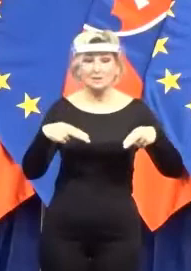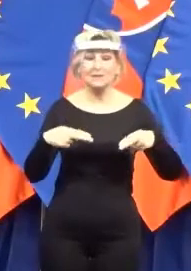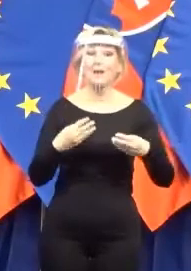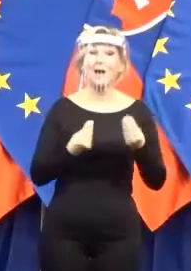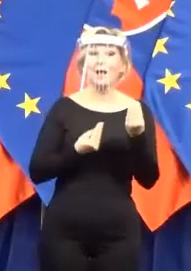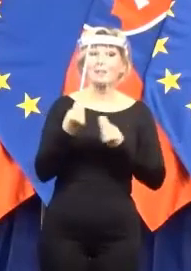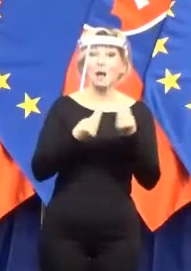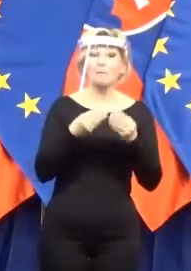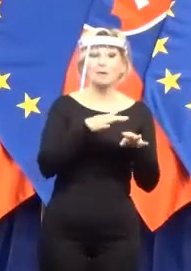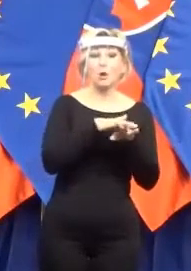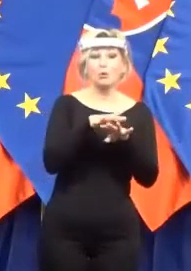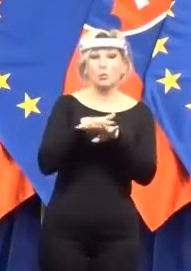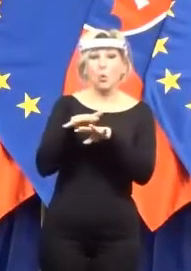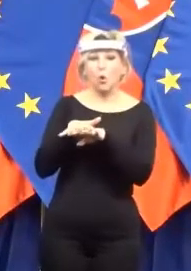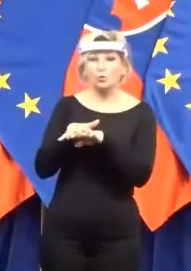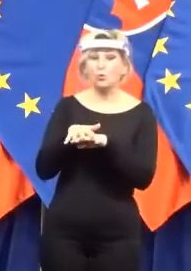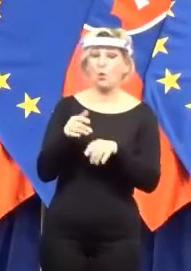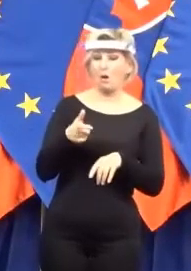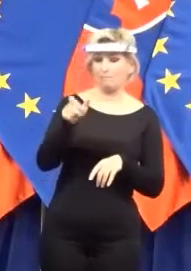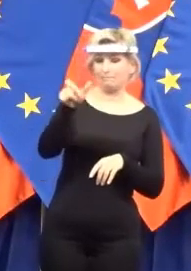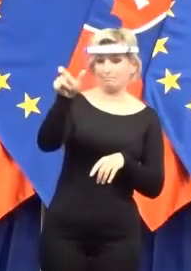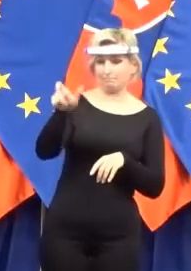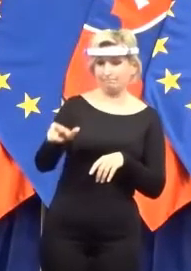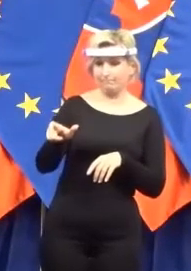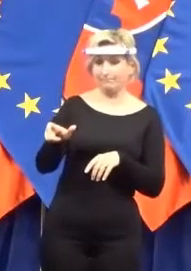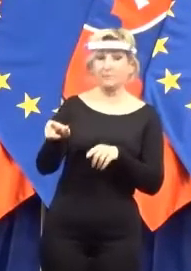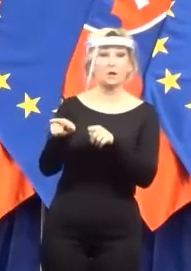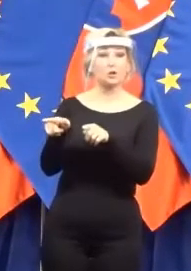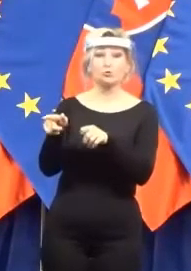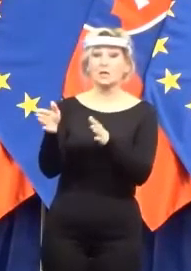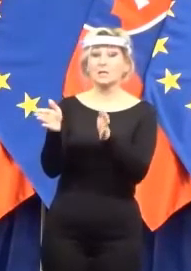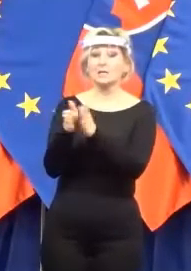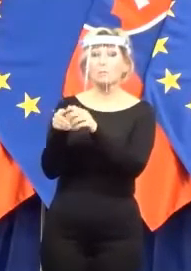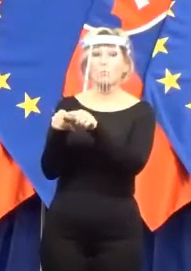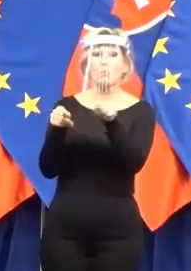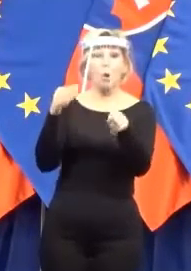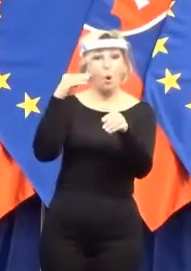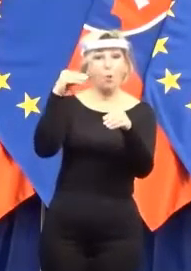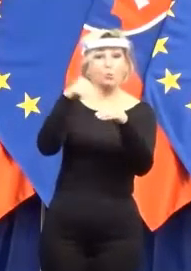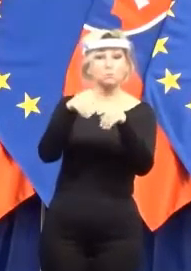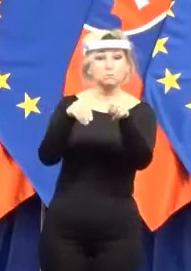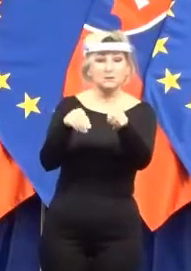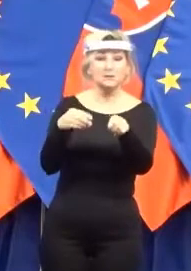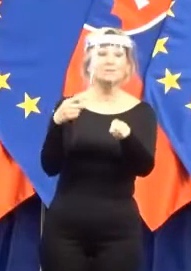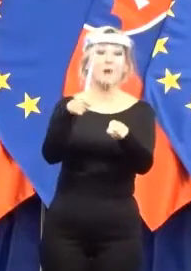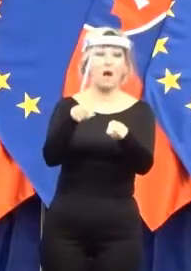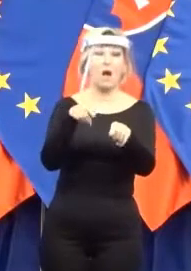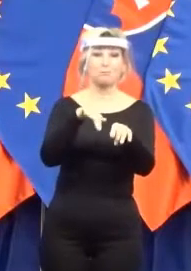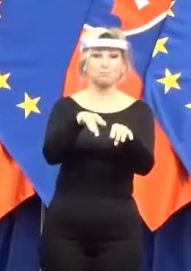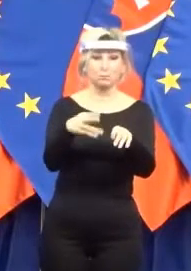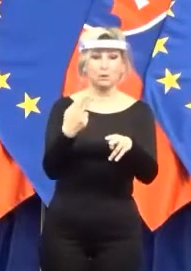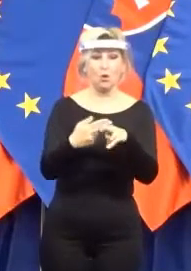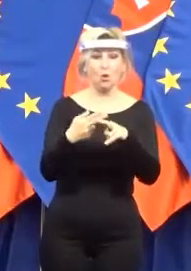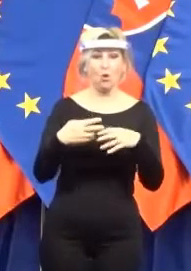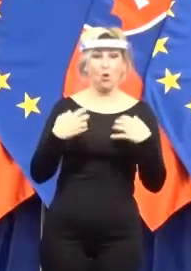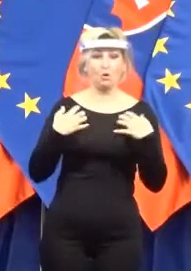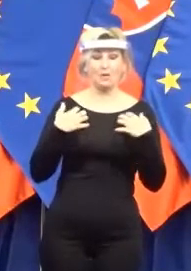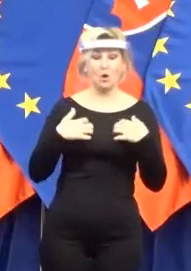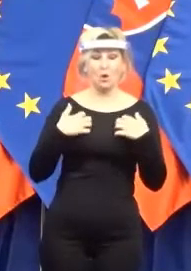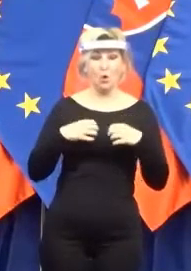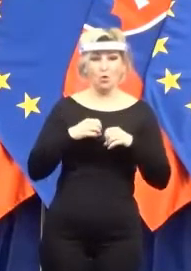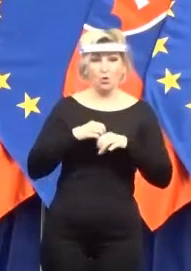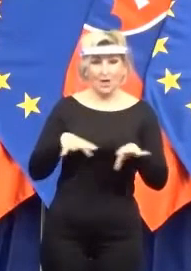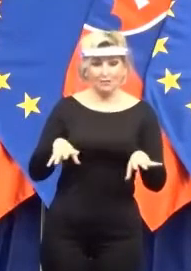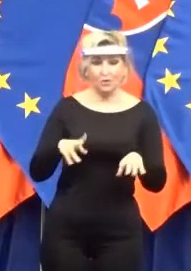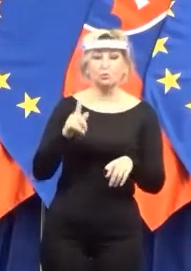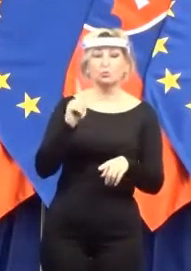spoločné domácnosti za sobou s koronou, kde bude musieť byť preškolenie, čo sa týka hygieny a opatrení